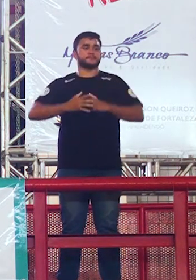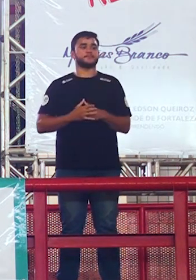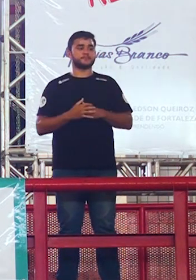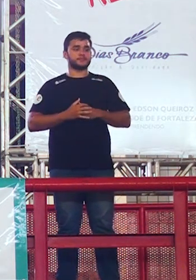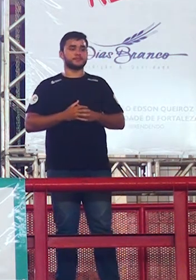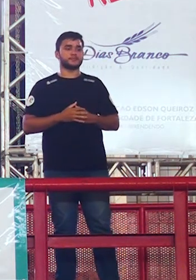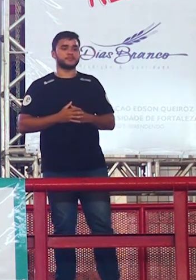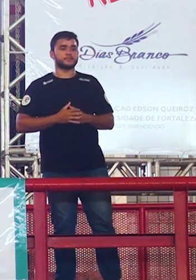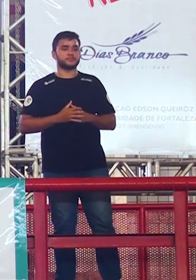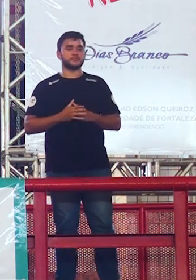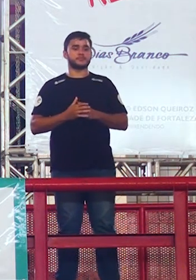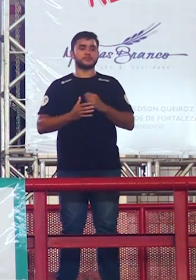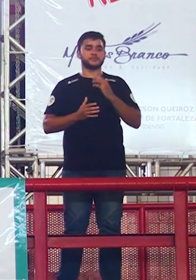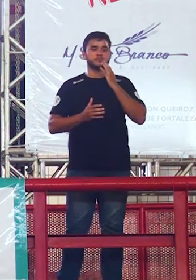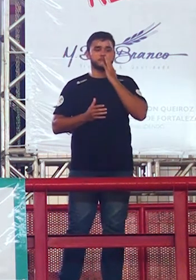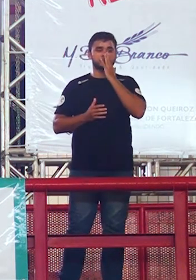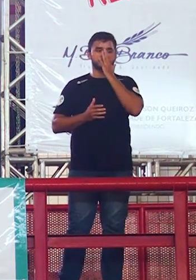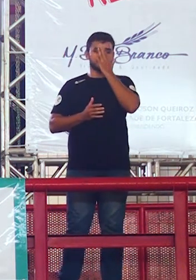tá aí